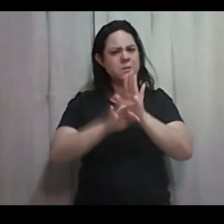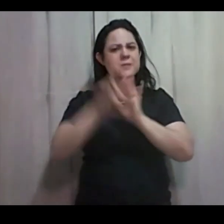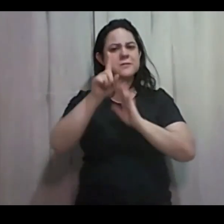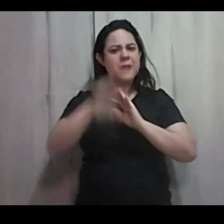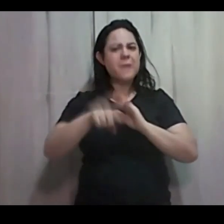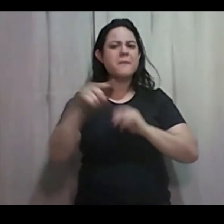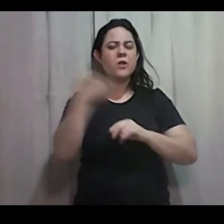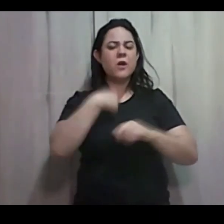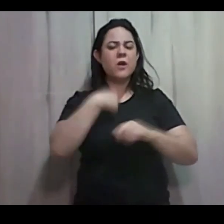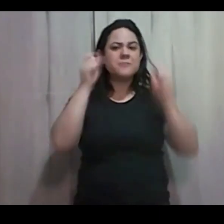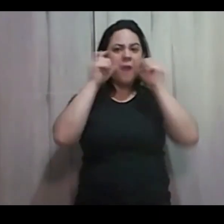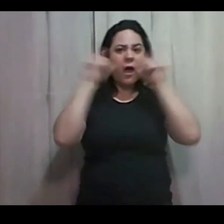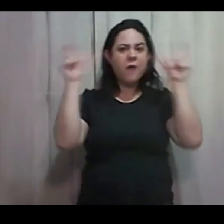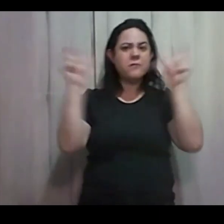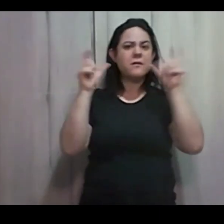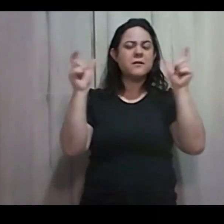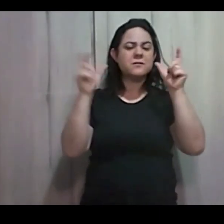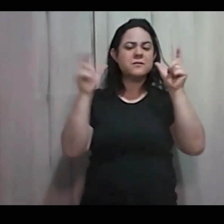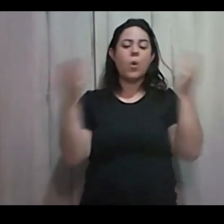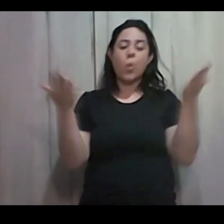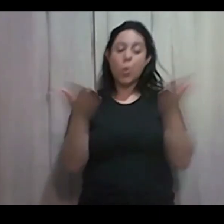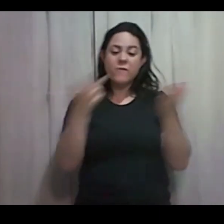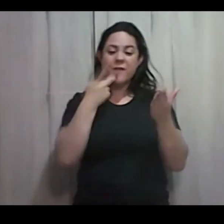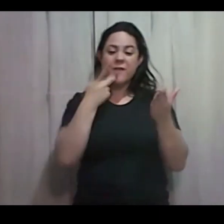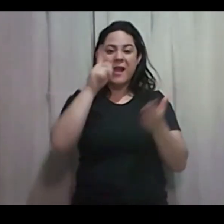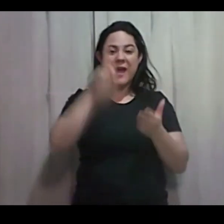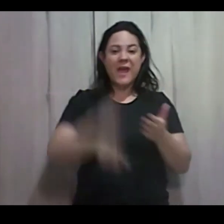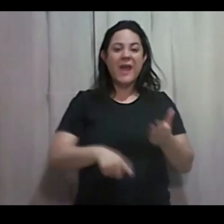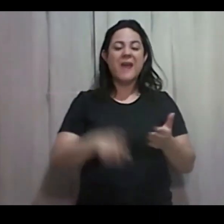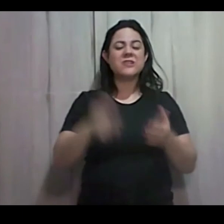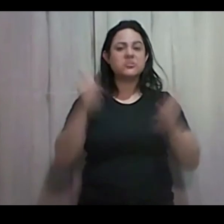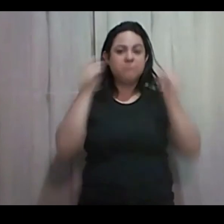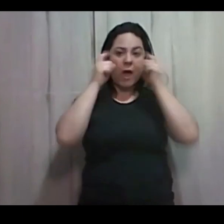mensagem Do vídeo de hoje É uma mensagem De despertamento Acorda aí